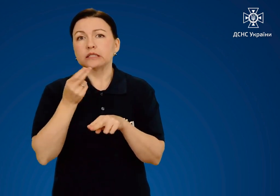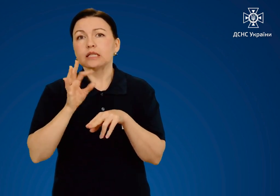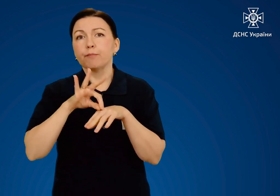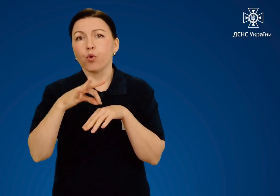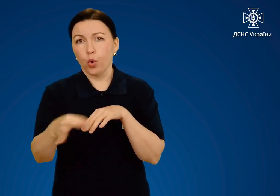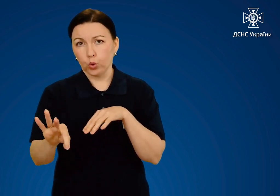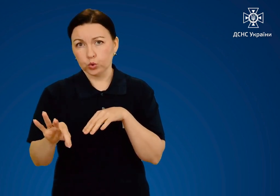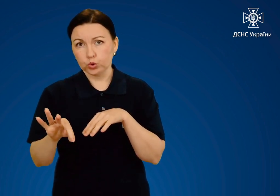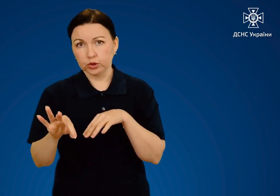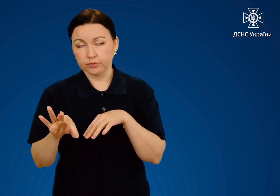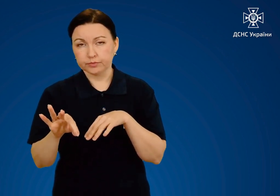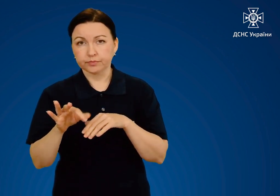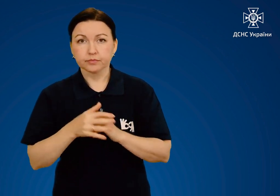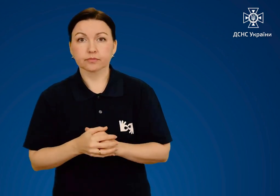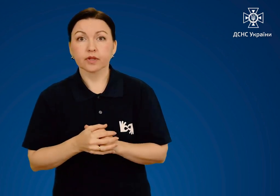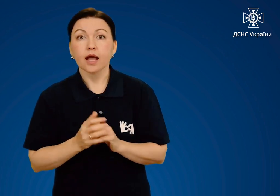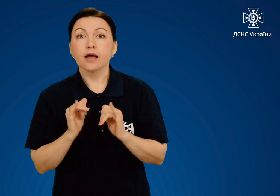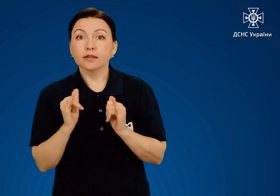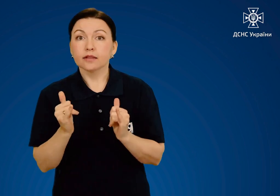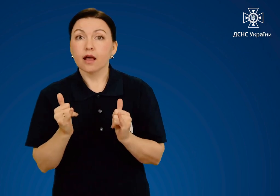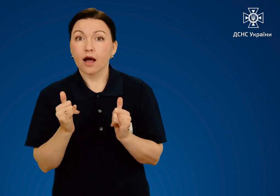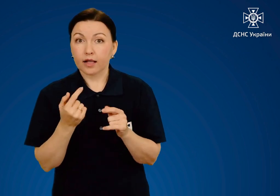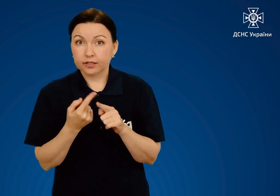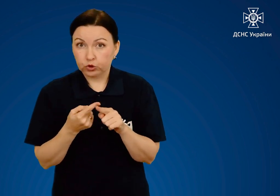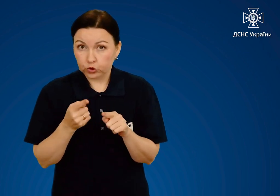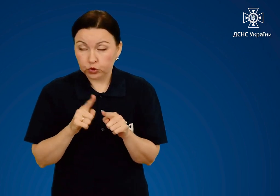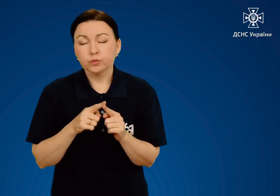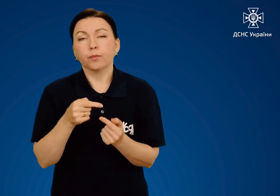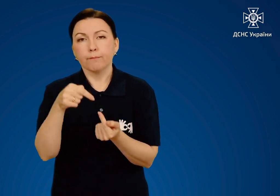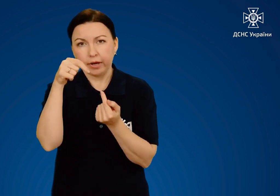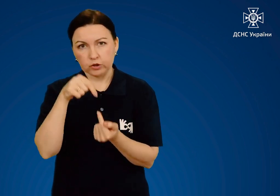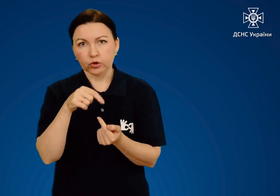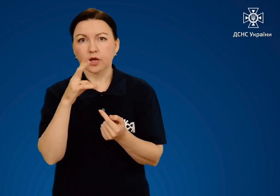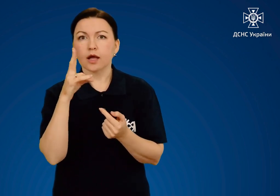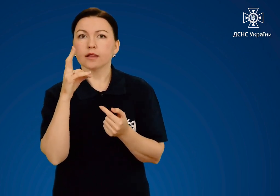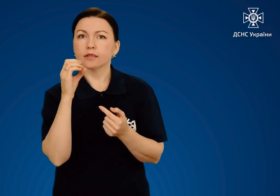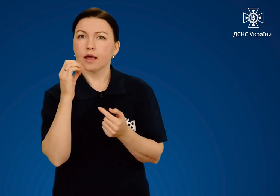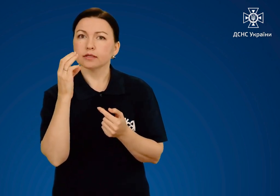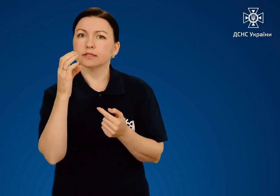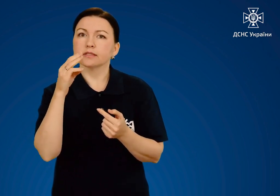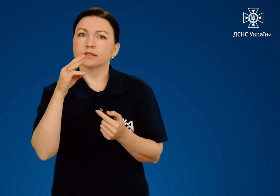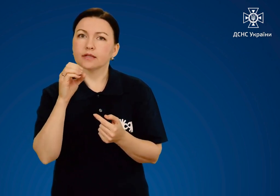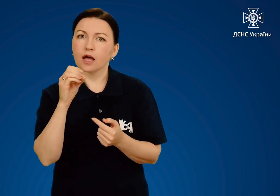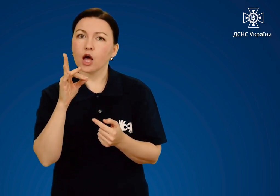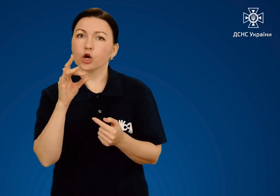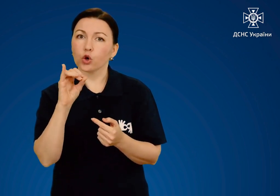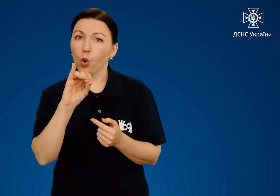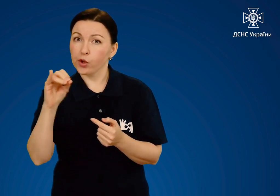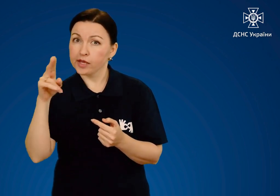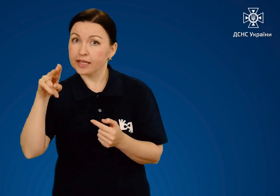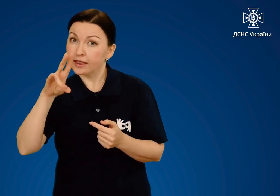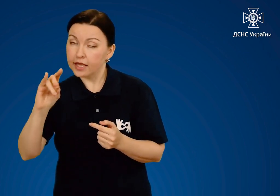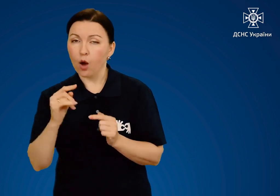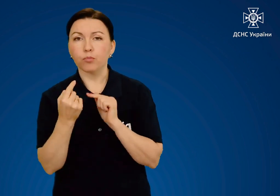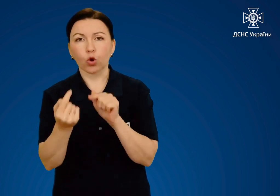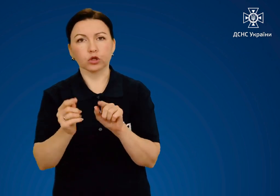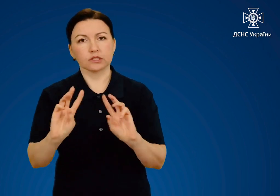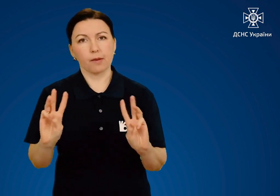знеболюючих препаратів. Для цих цілей згодяться нестероїдні протизапальні